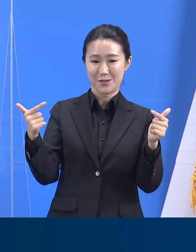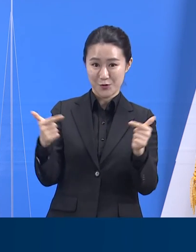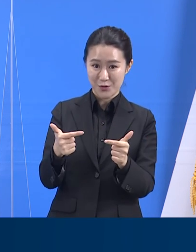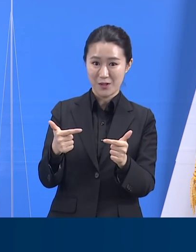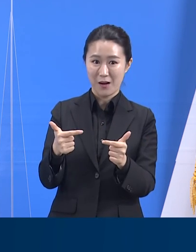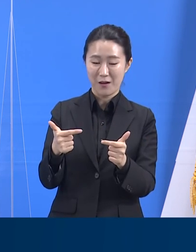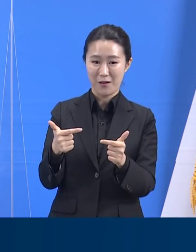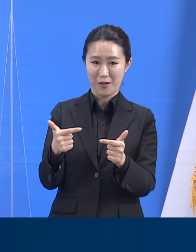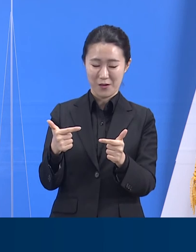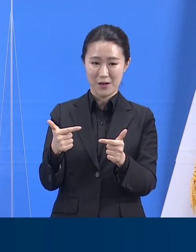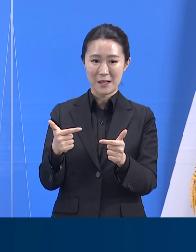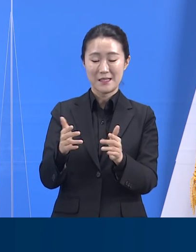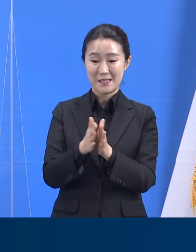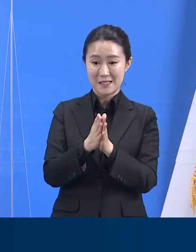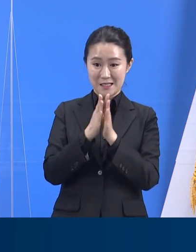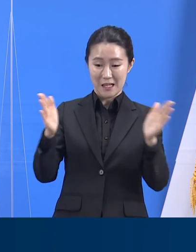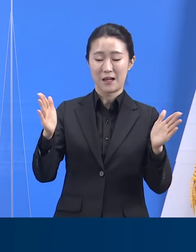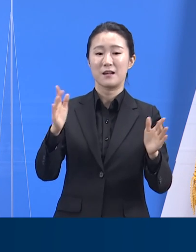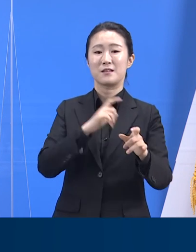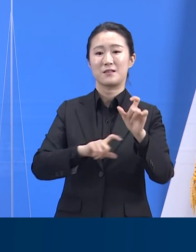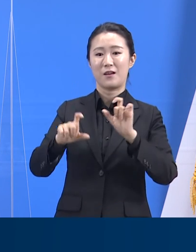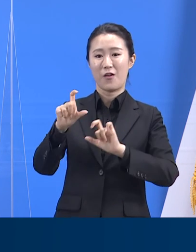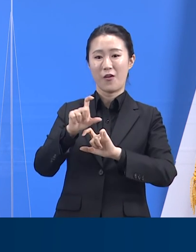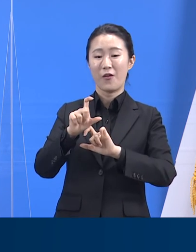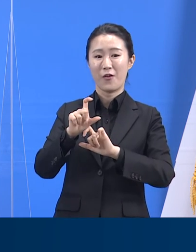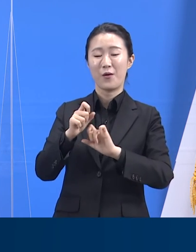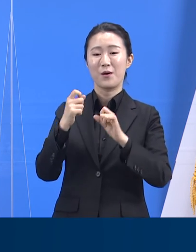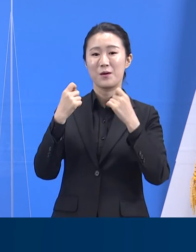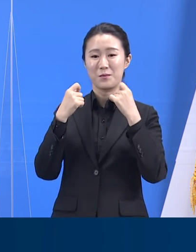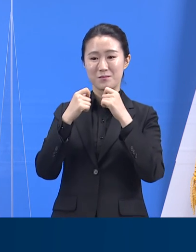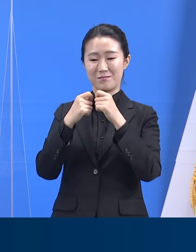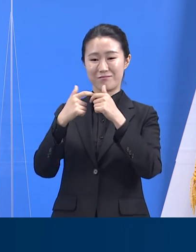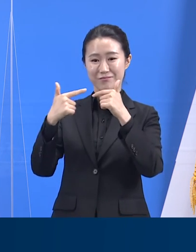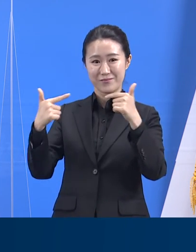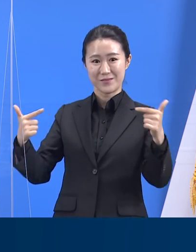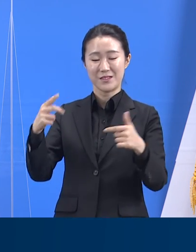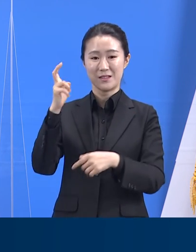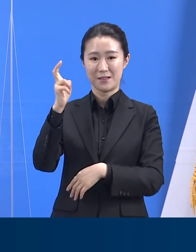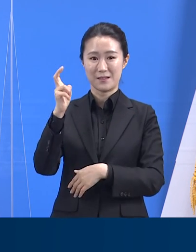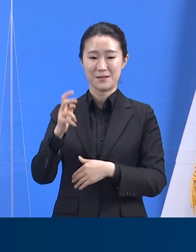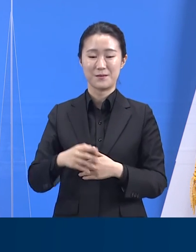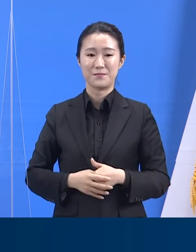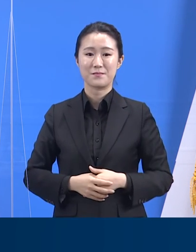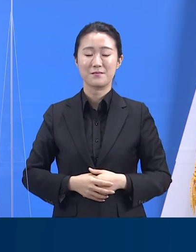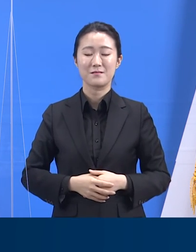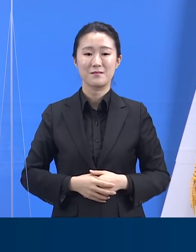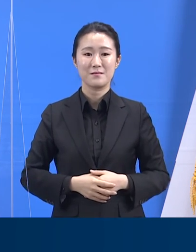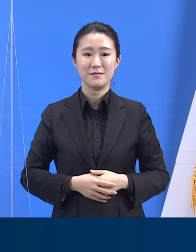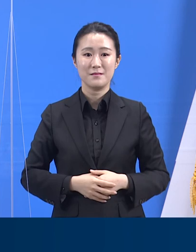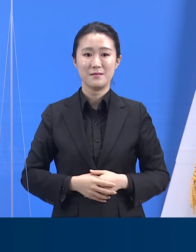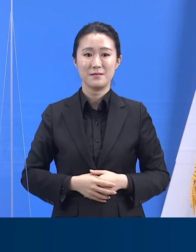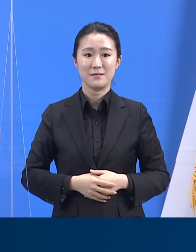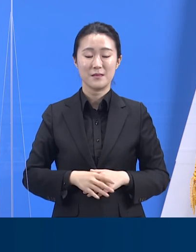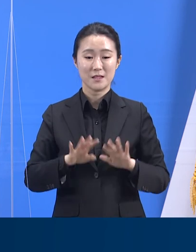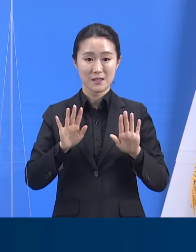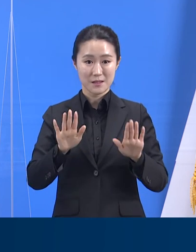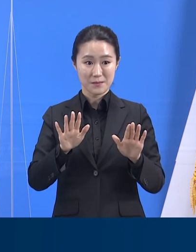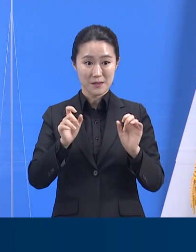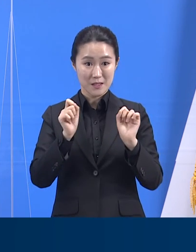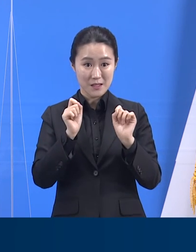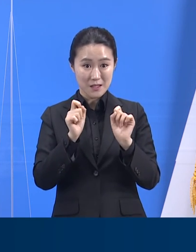참으로 오랫동안 참고 기다린 복원과 회복의 과정입니다. 이런 기회를 맞이하는 속도는